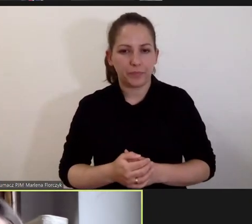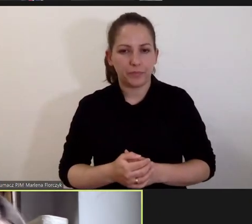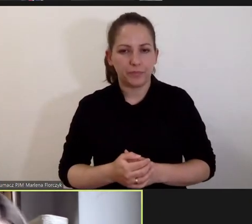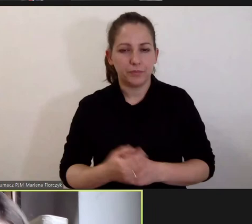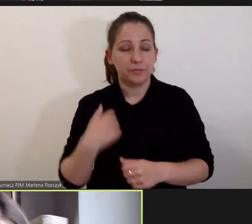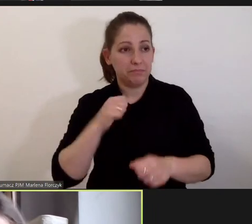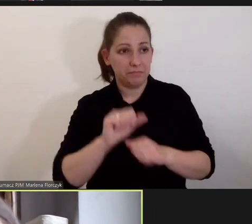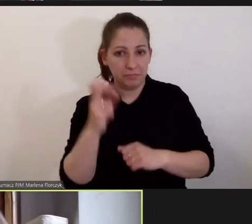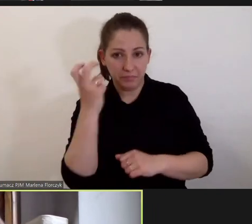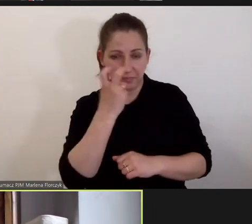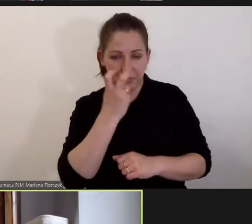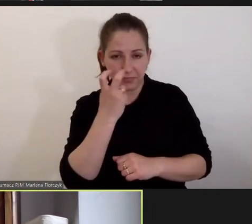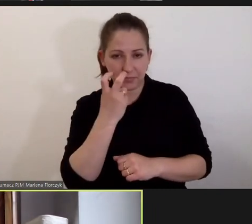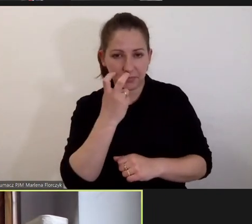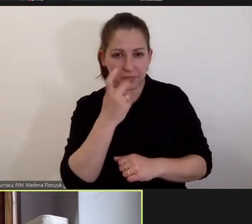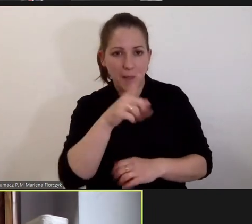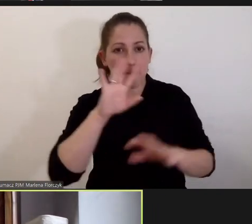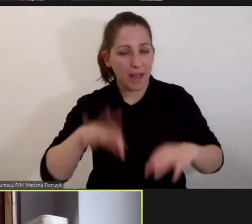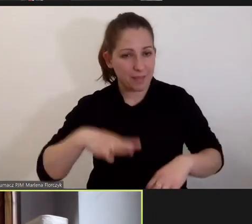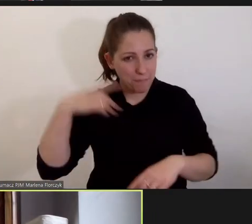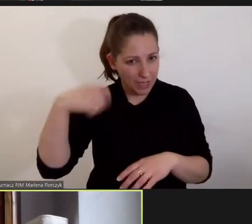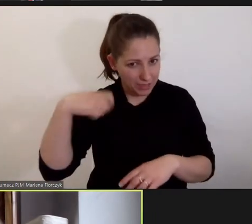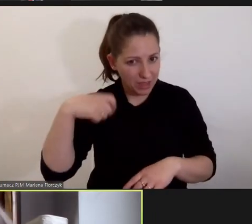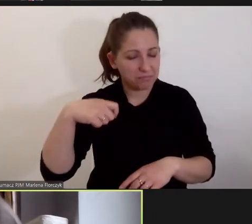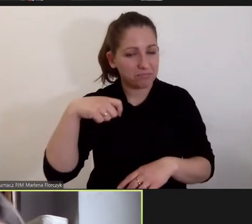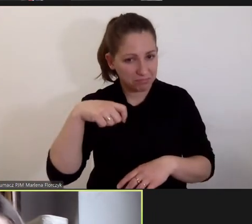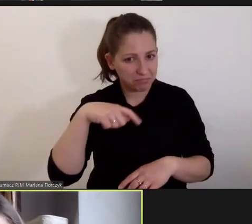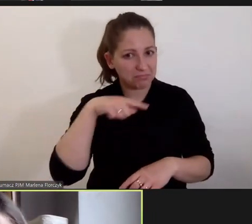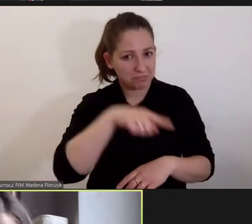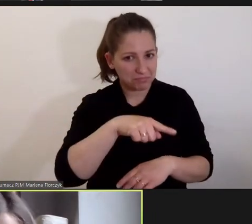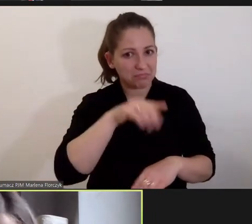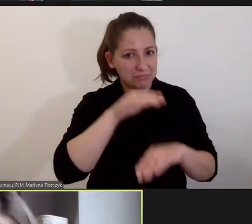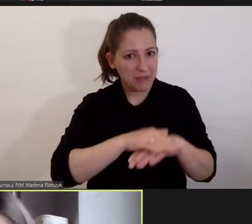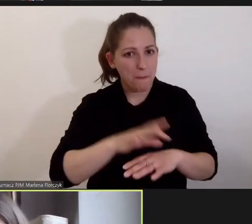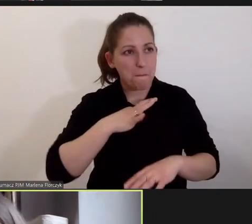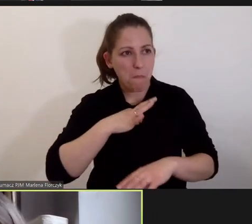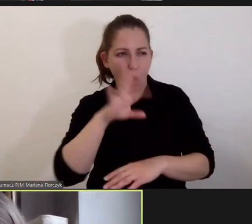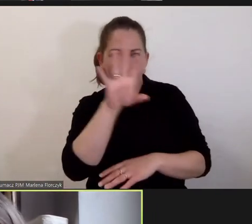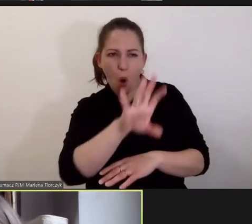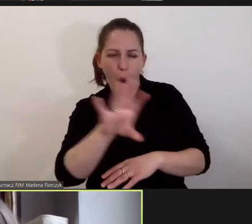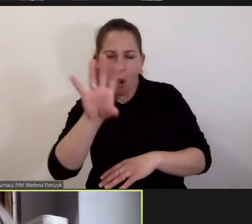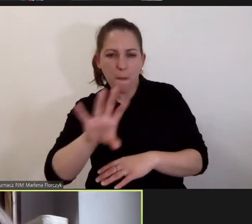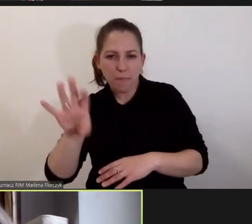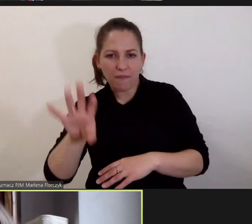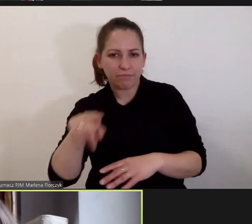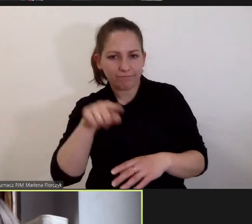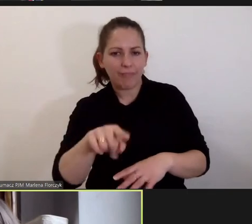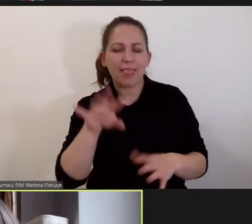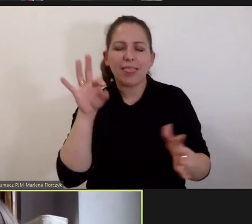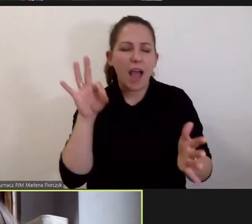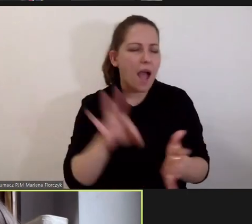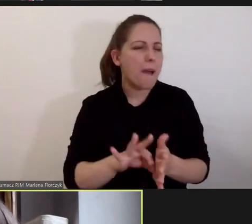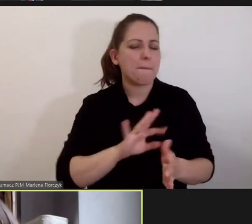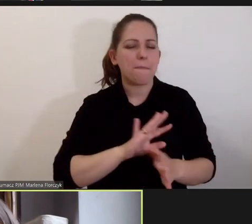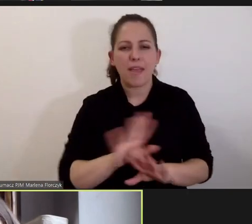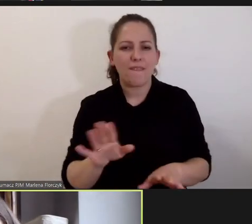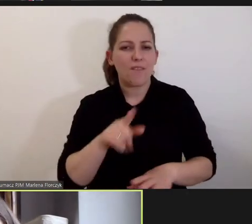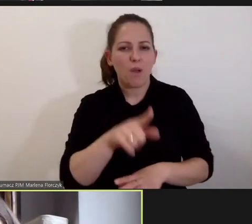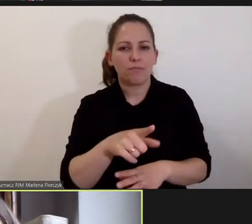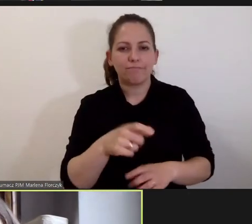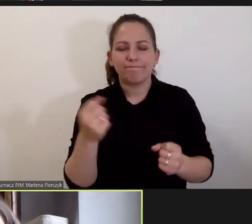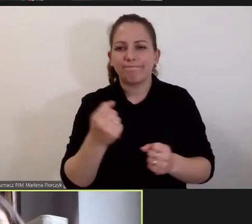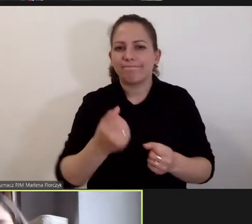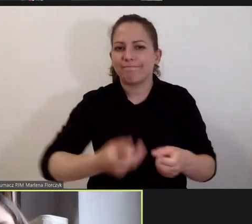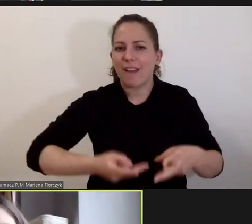Jestem ciekawa, czy pan prezydent, pan profesor zgadza się z moją obserwacją. Wydaje mi się, że jest to na pewno system,